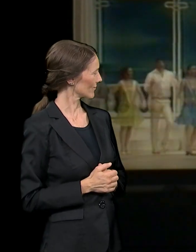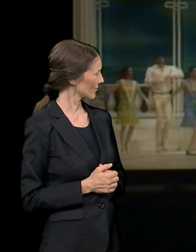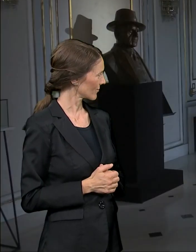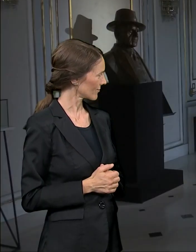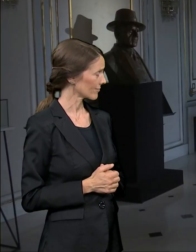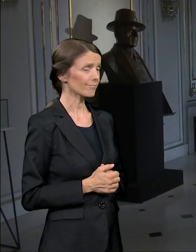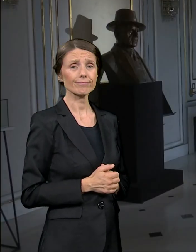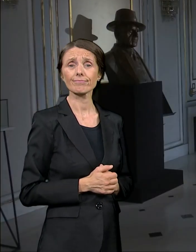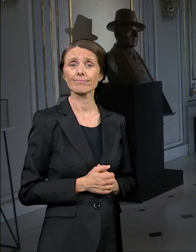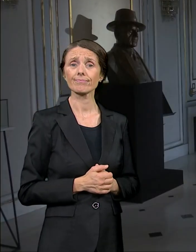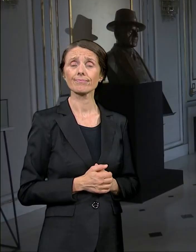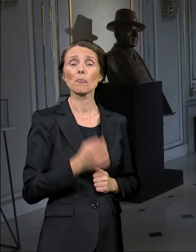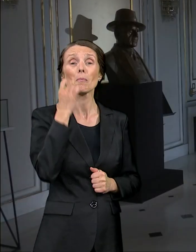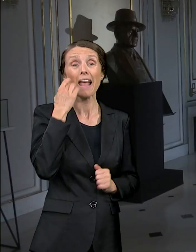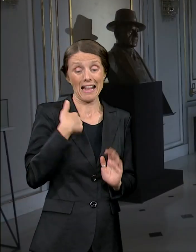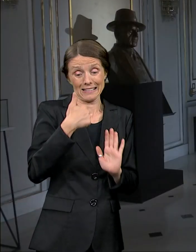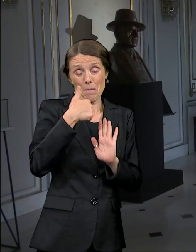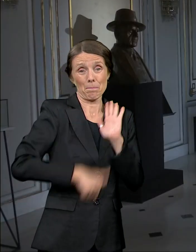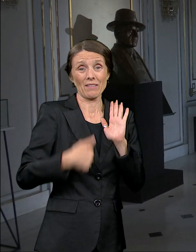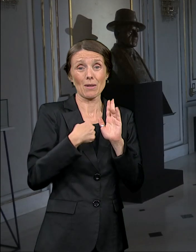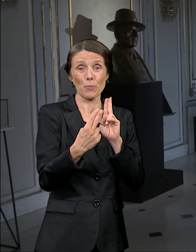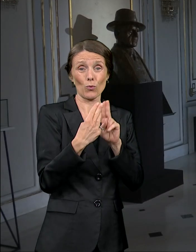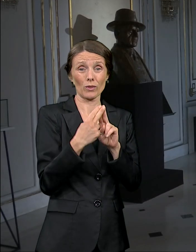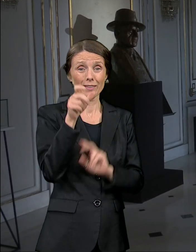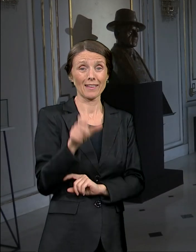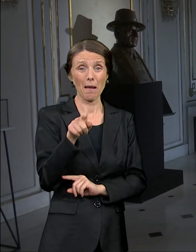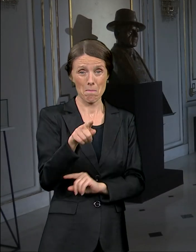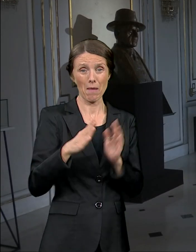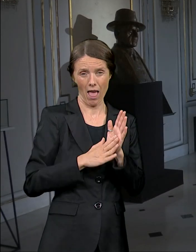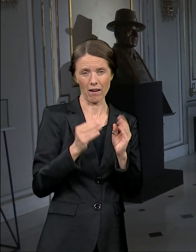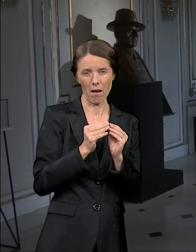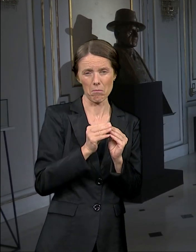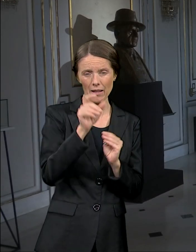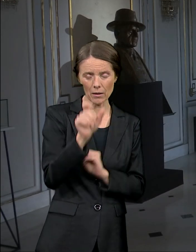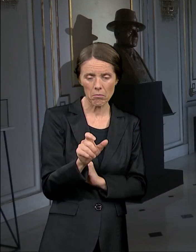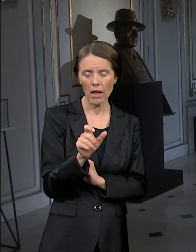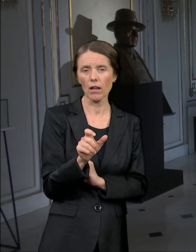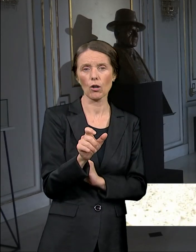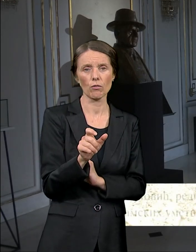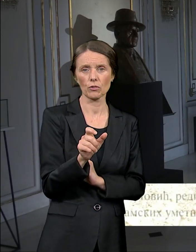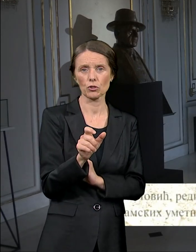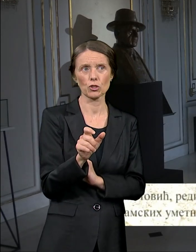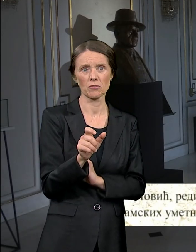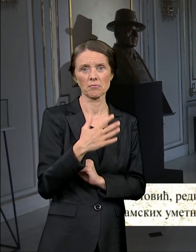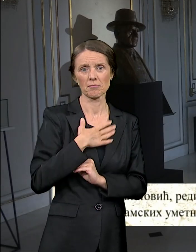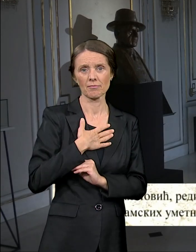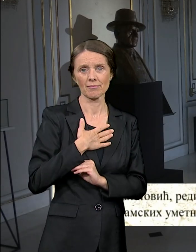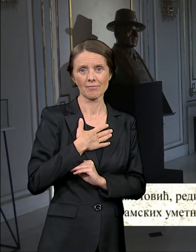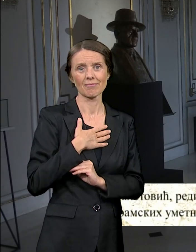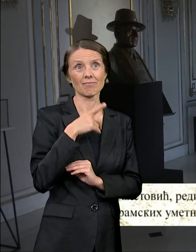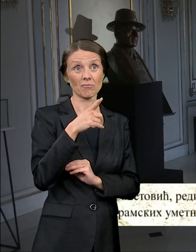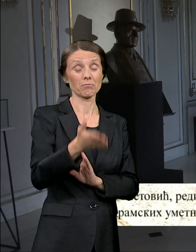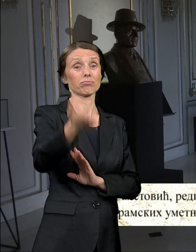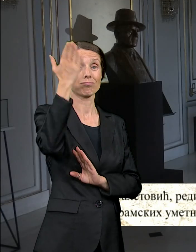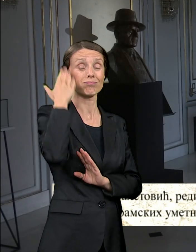Prvi put kad sam video Milanku Berberović, prosto mi je strašno da kažem tu godinu, 79